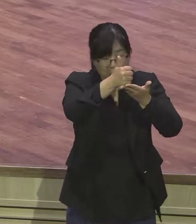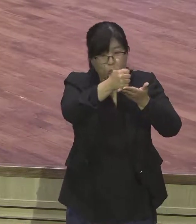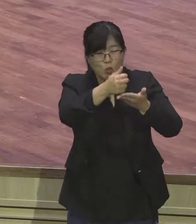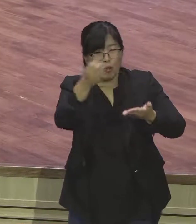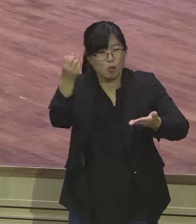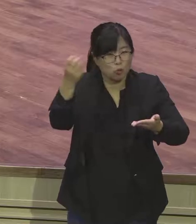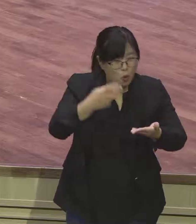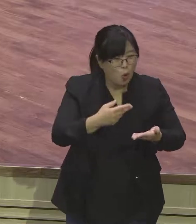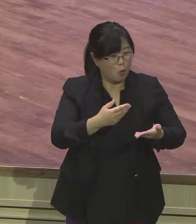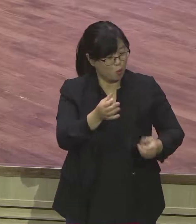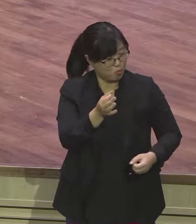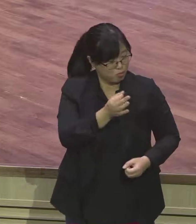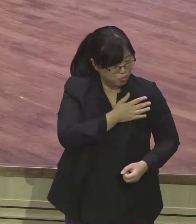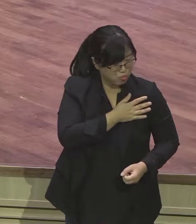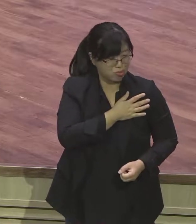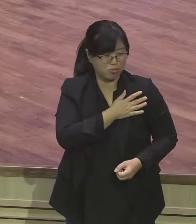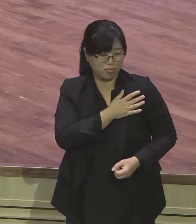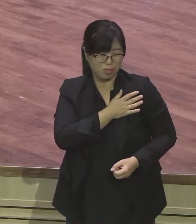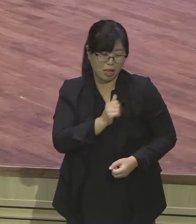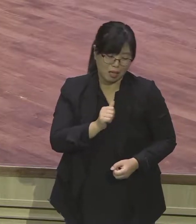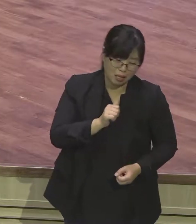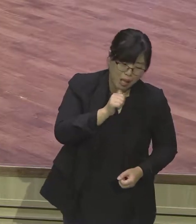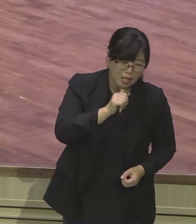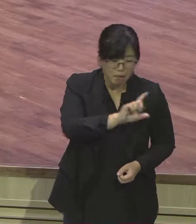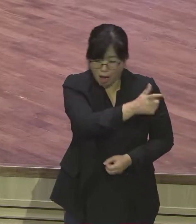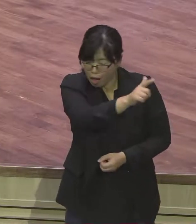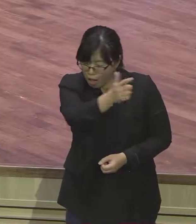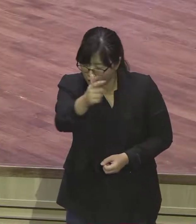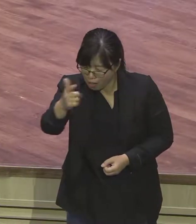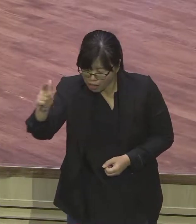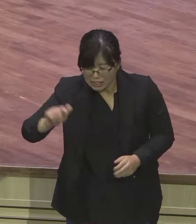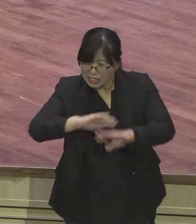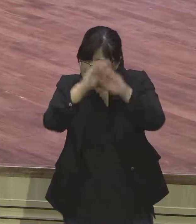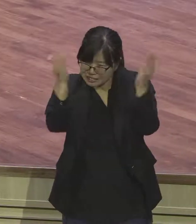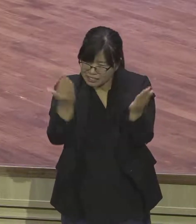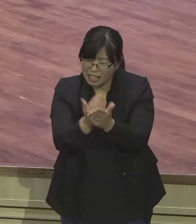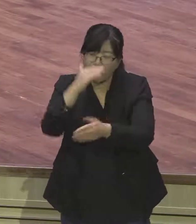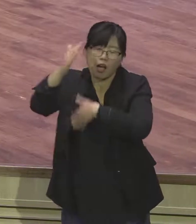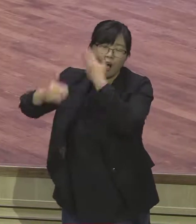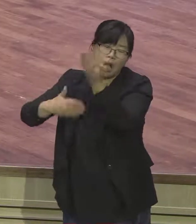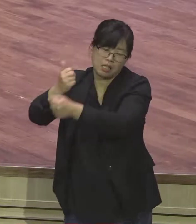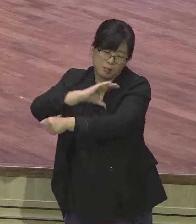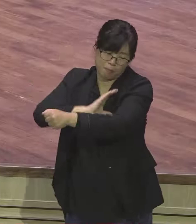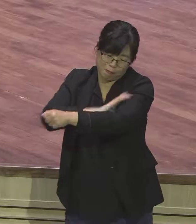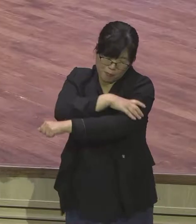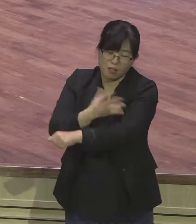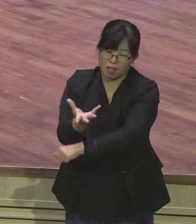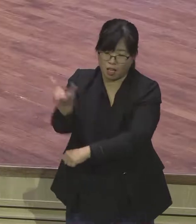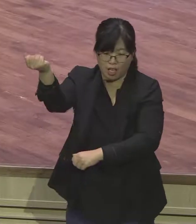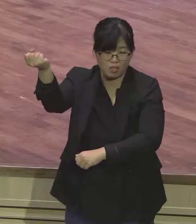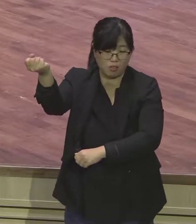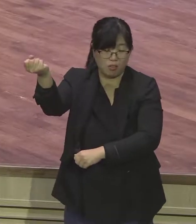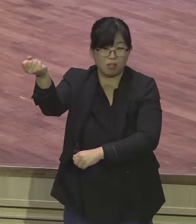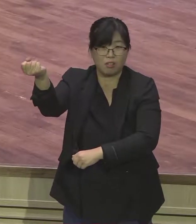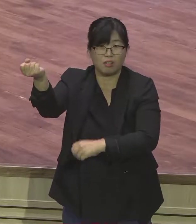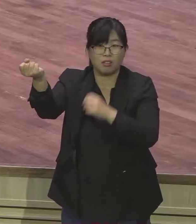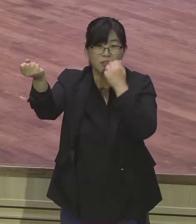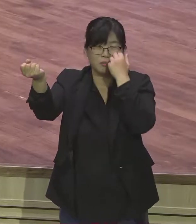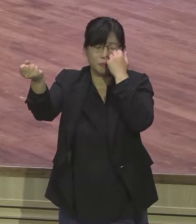하나님의 신 싱글하고 솔직히 요셉이 행기 뭐가 있어요 요셉이 아무것도 없어요 요셉이 공부를